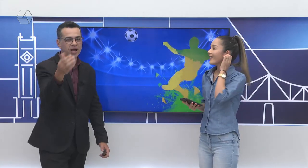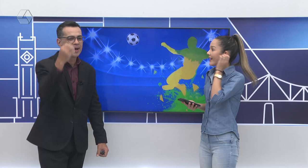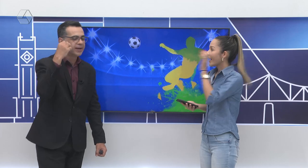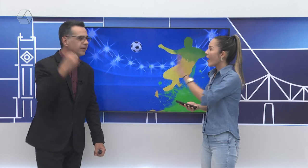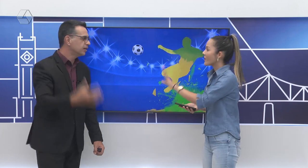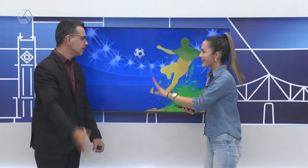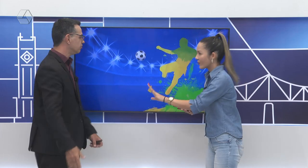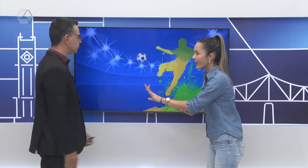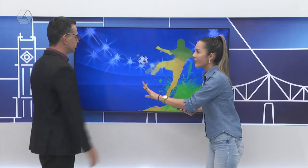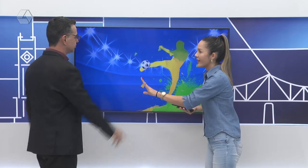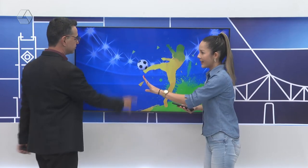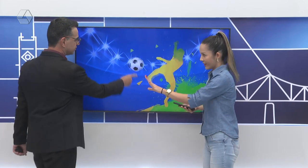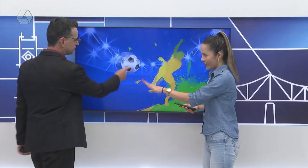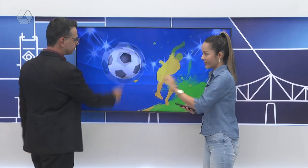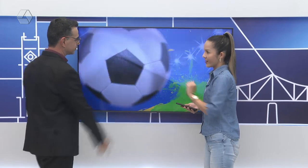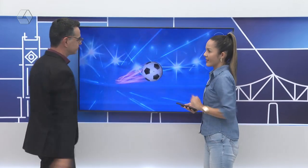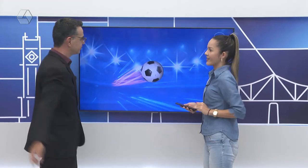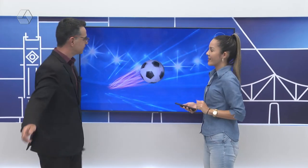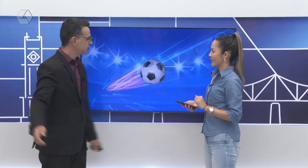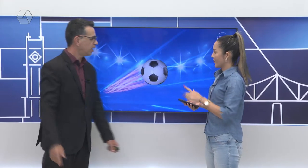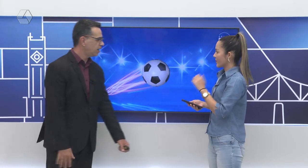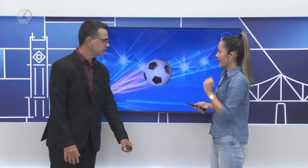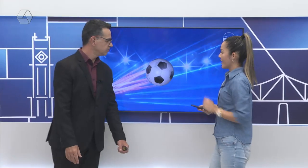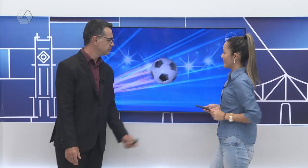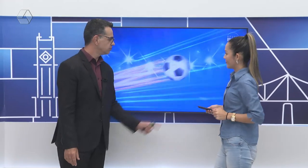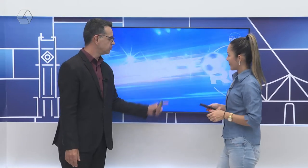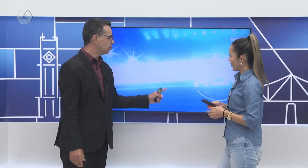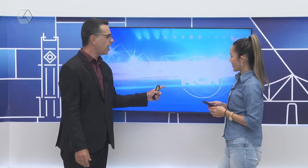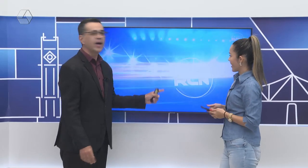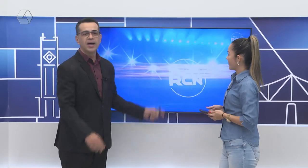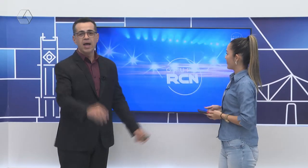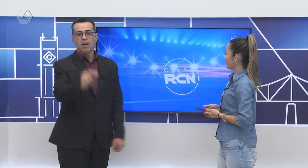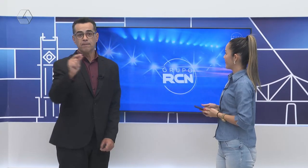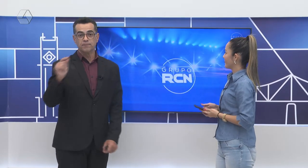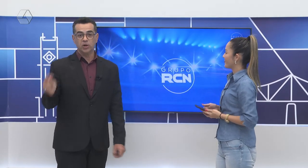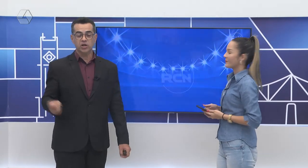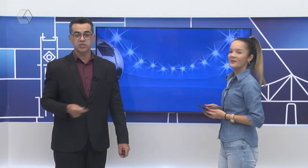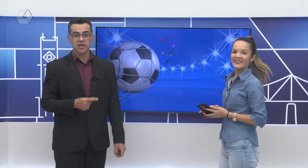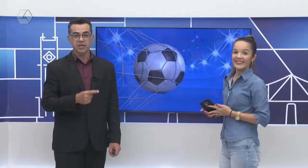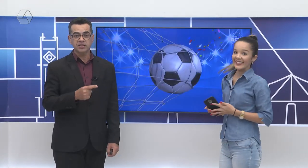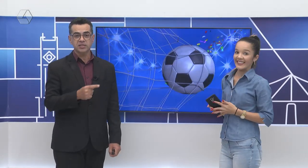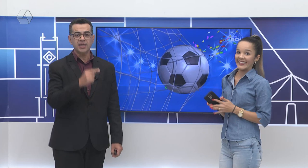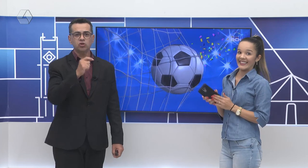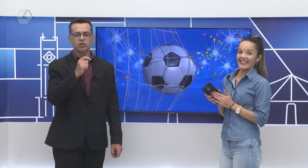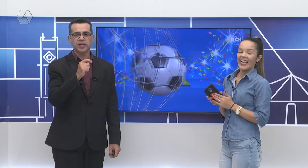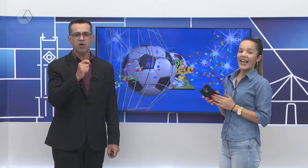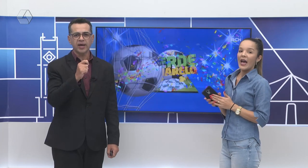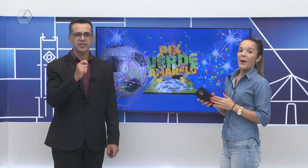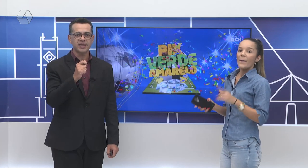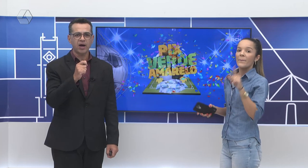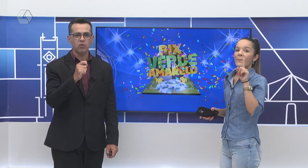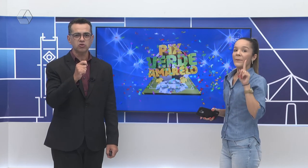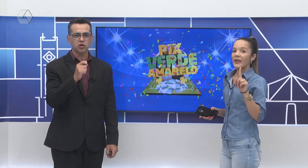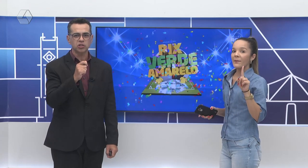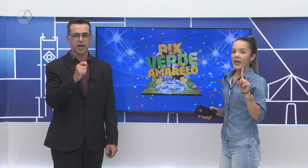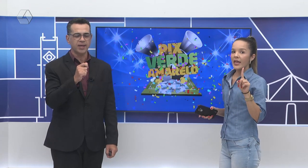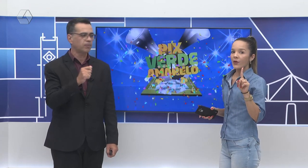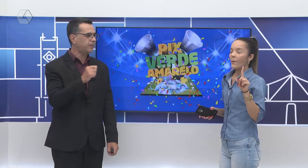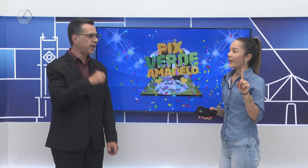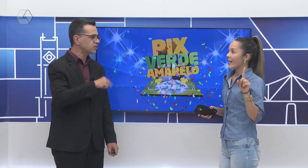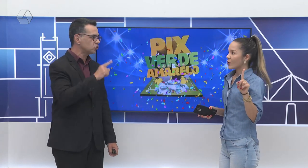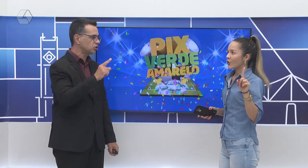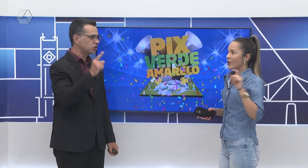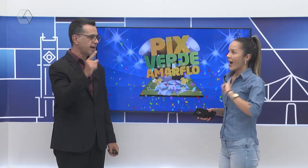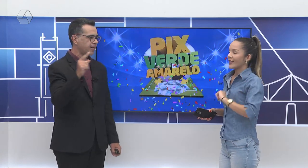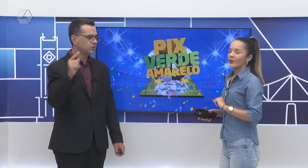participei onde lá. Calma, segunda-feira ainda. Descansa. Vamos lá. Vamos lá. Procento Santana, então, quem será o sorteio